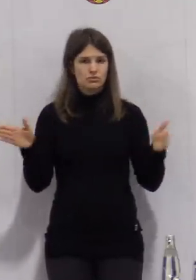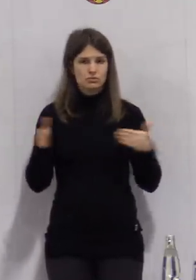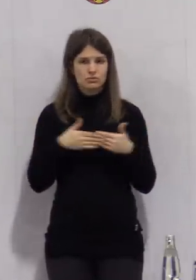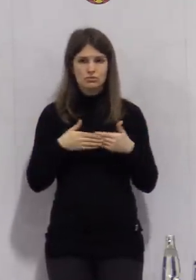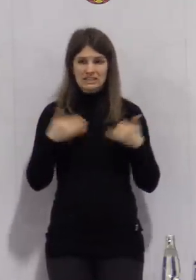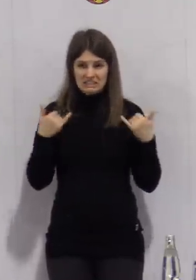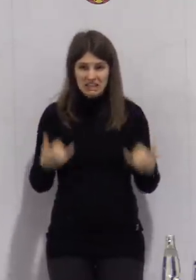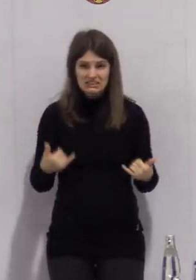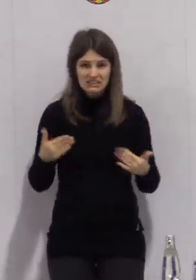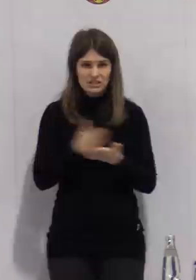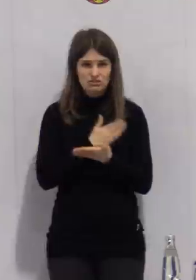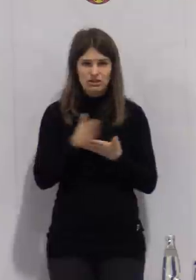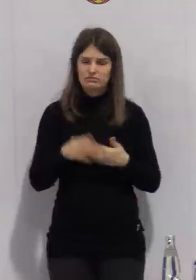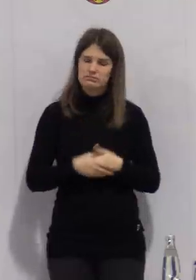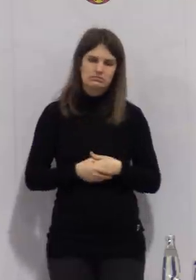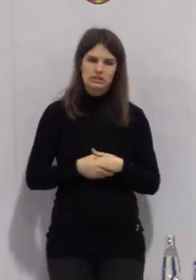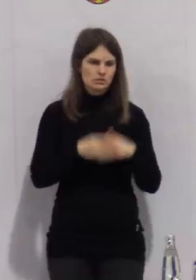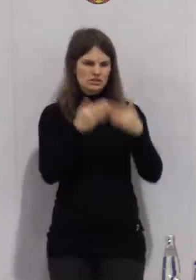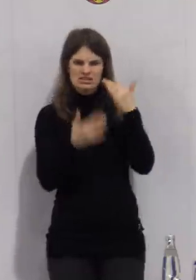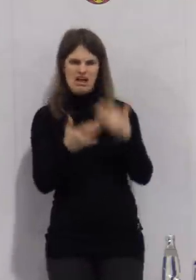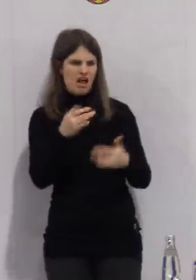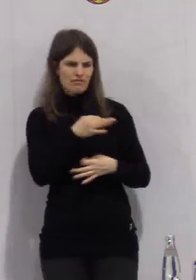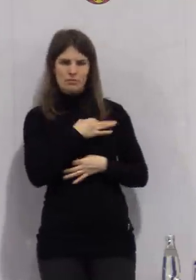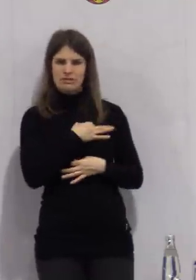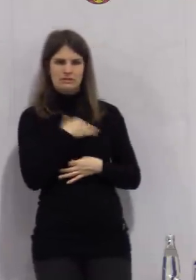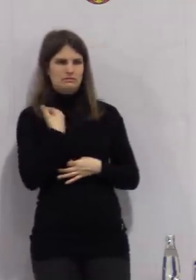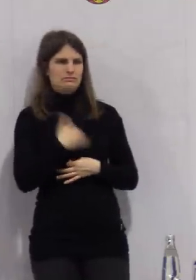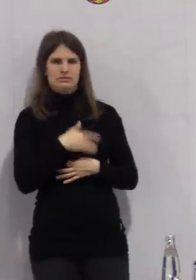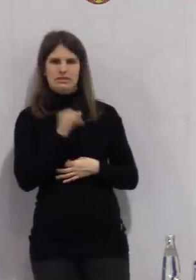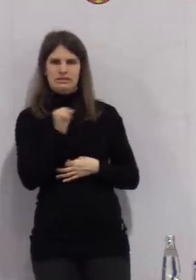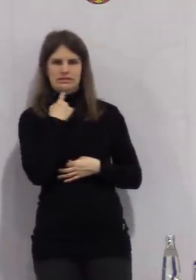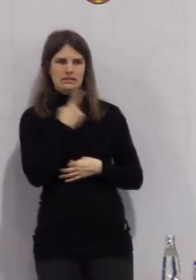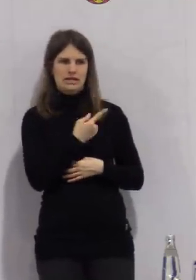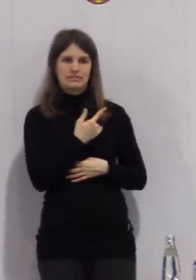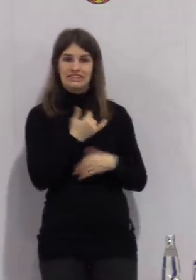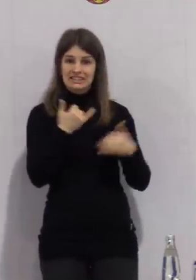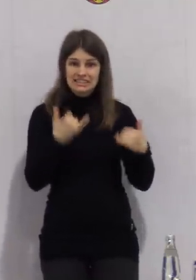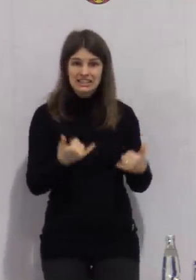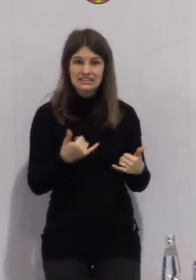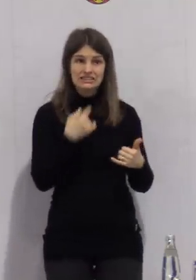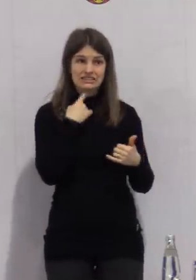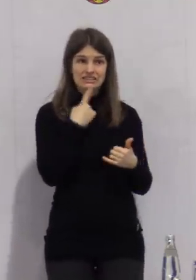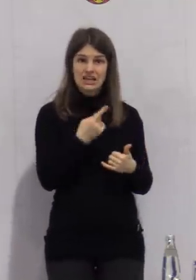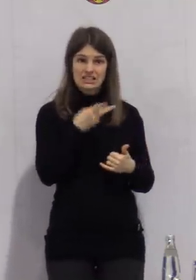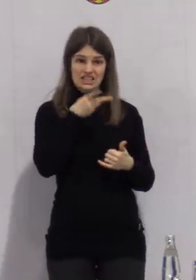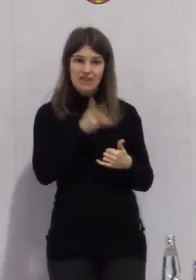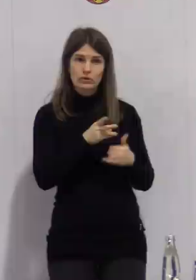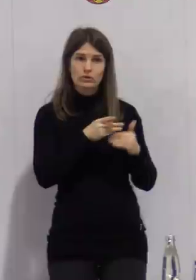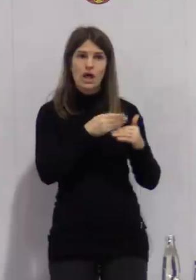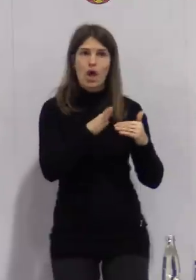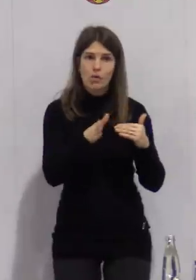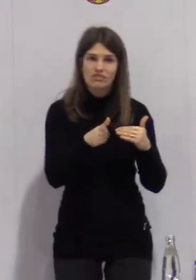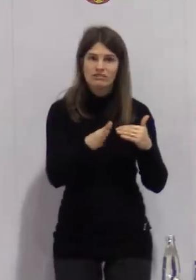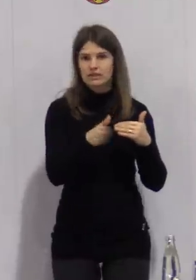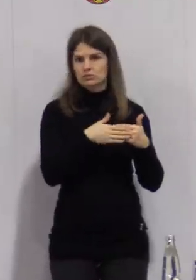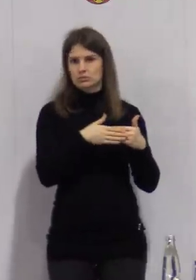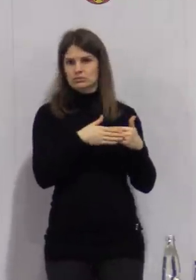Schließen an diese Zahl zu knüpfen. Wenn wir das tun, haben wir eine